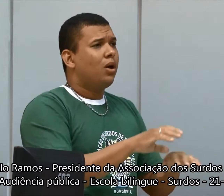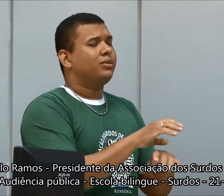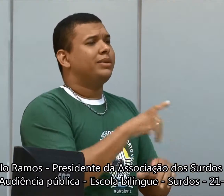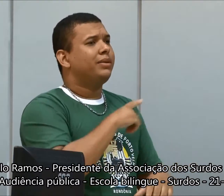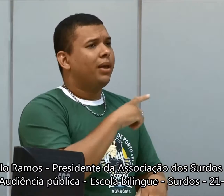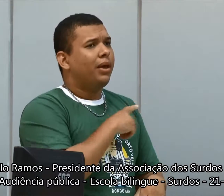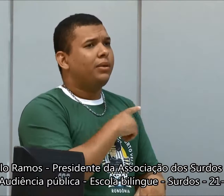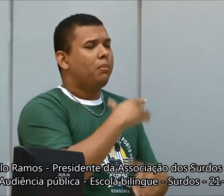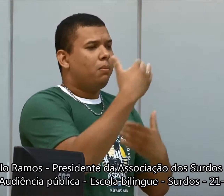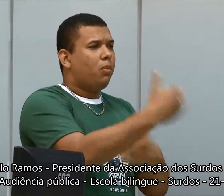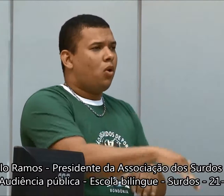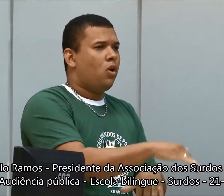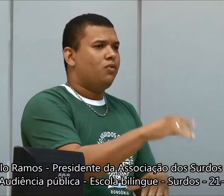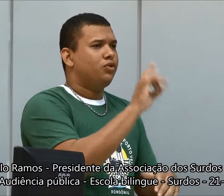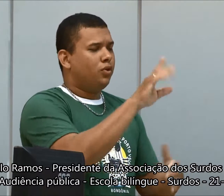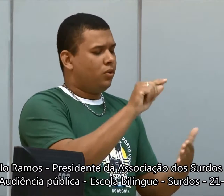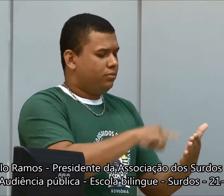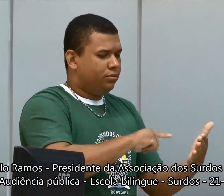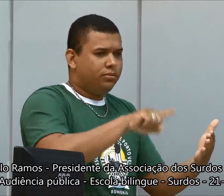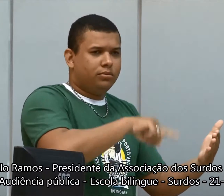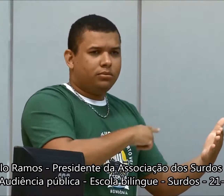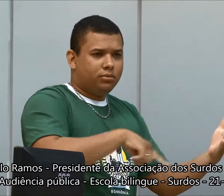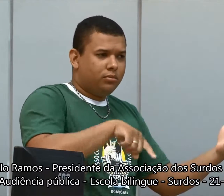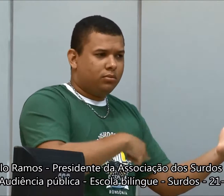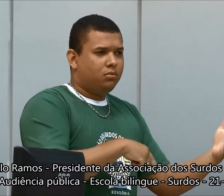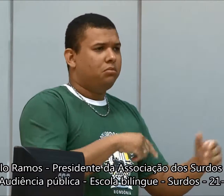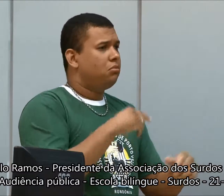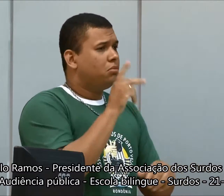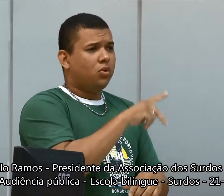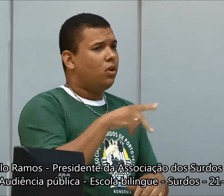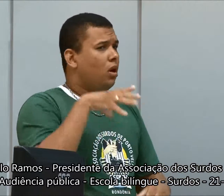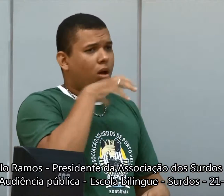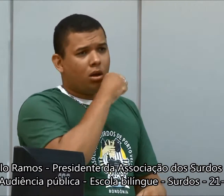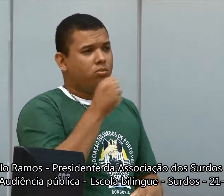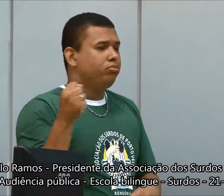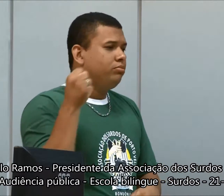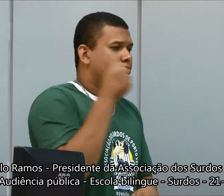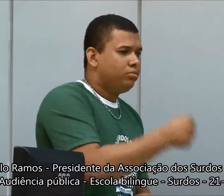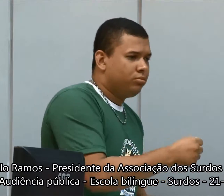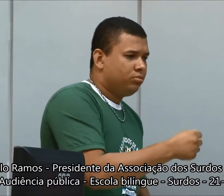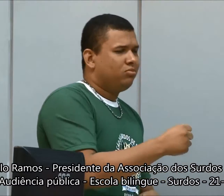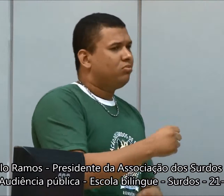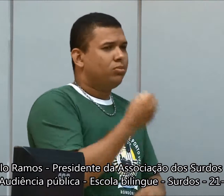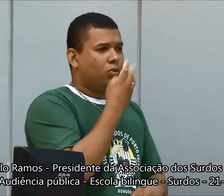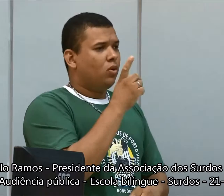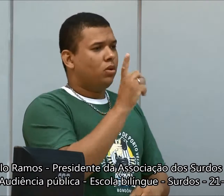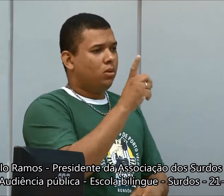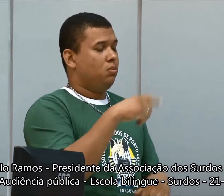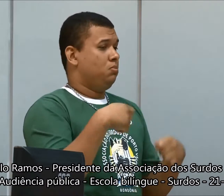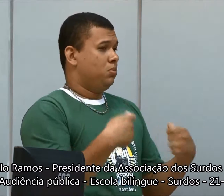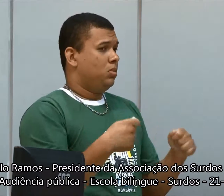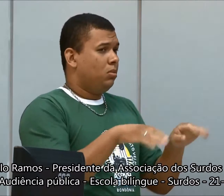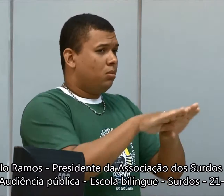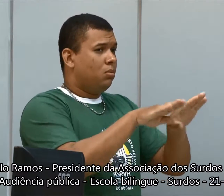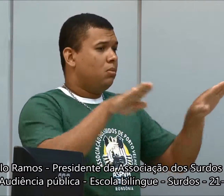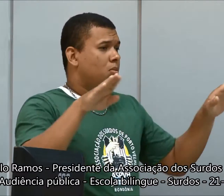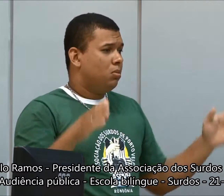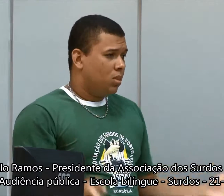poxa, o concurso, cadê o concurso? Ah, vê lá, só marcar X? Não, não dá. Precisa ter